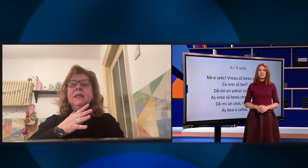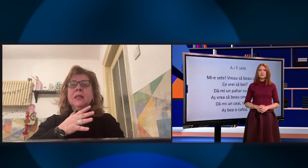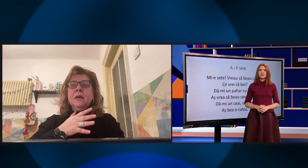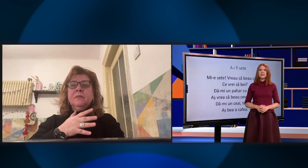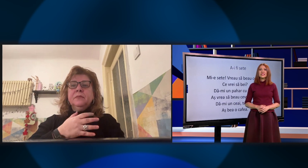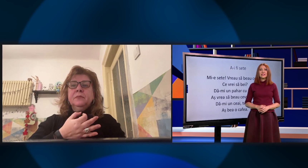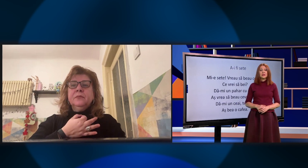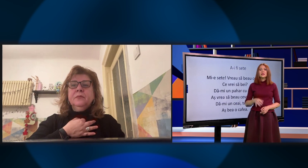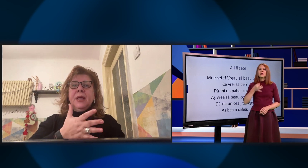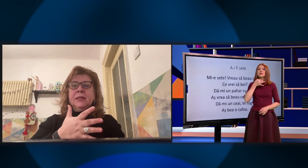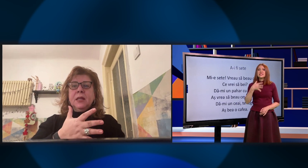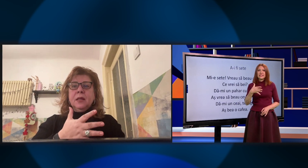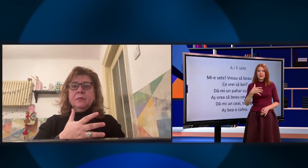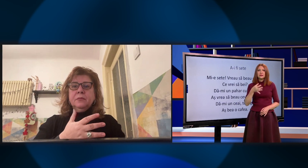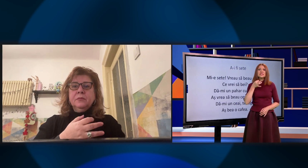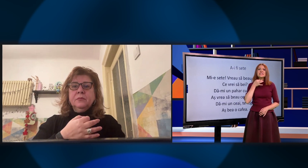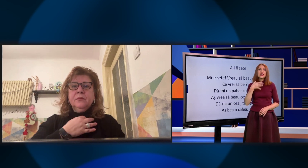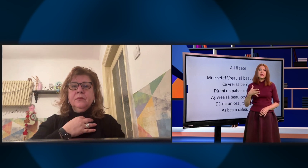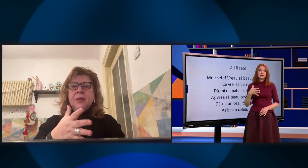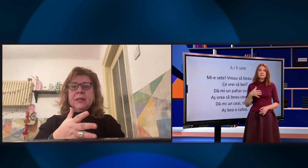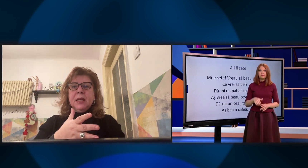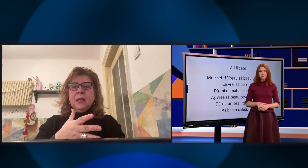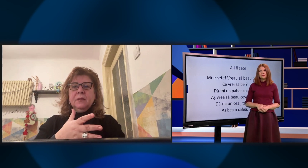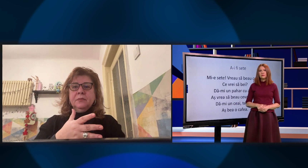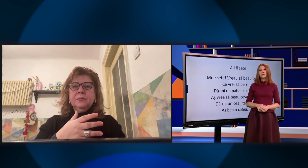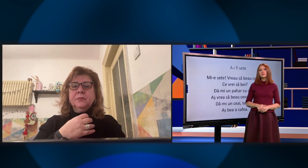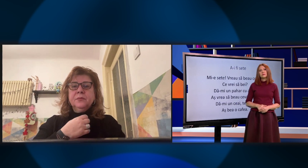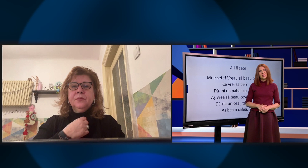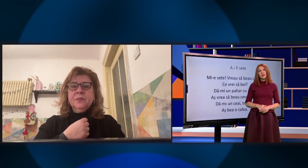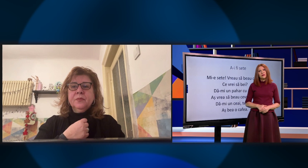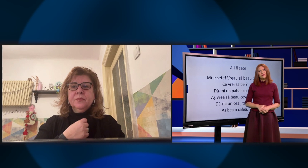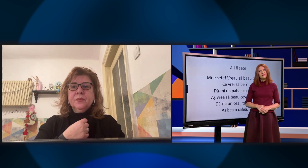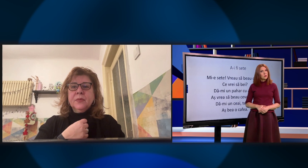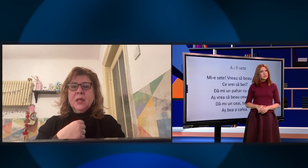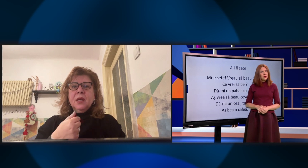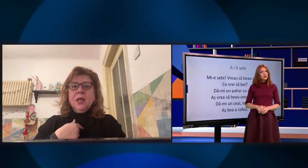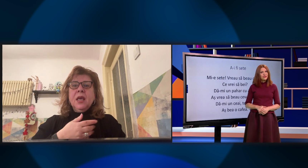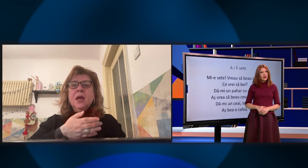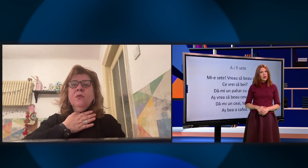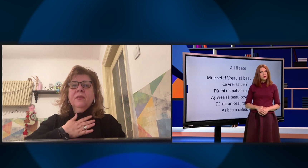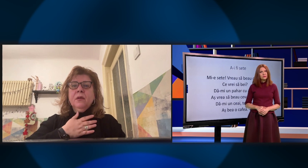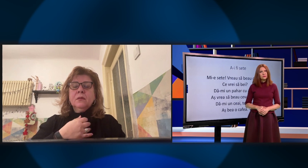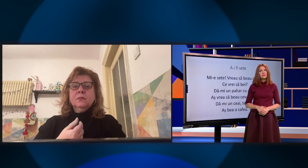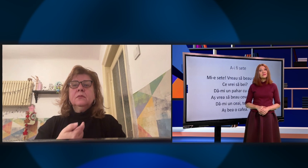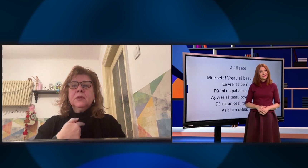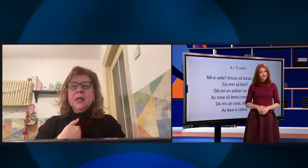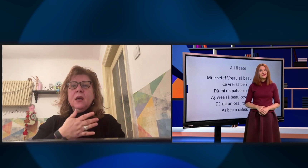Mi-e sete. Sete. Sete. Sete.-e sete. Vreau să beau ceva.